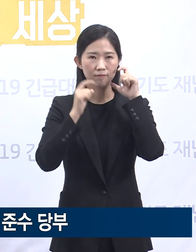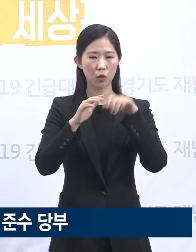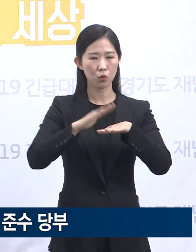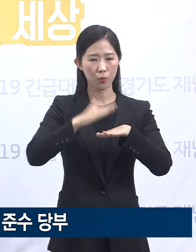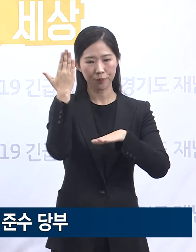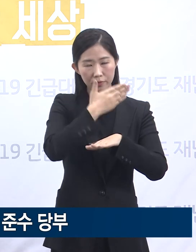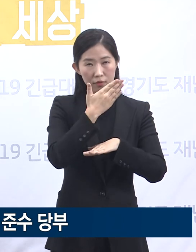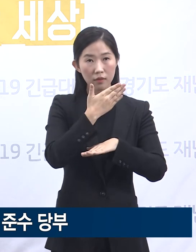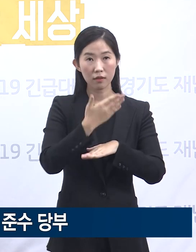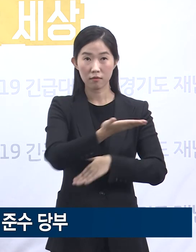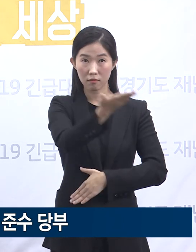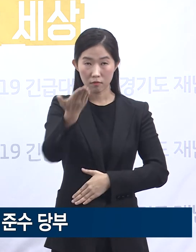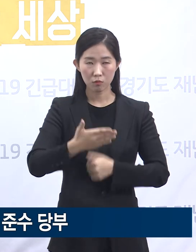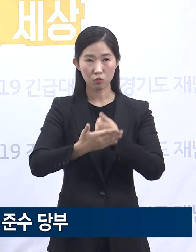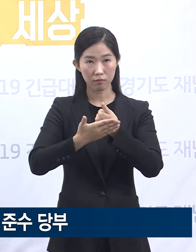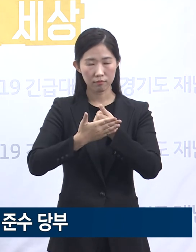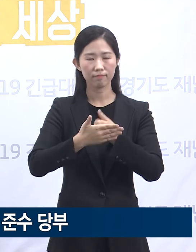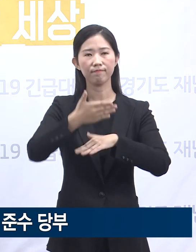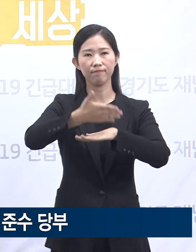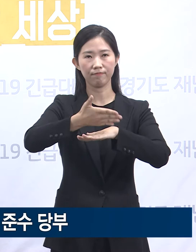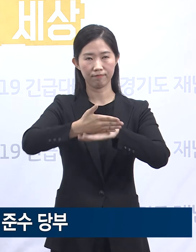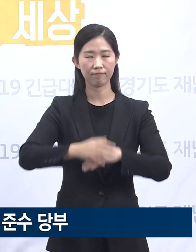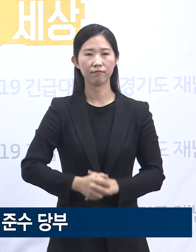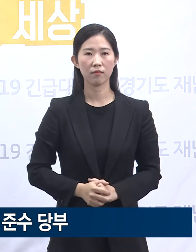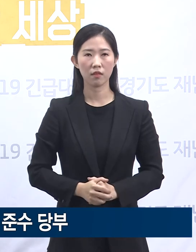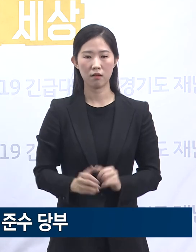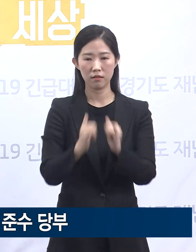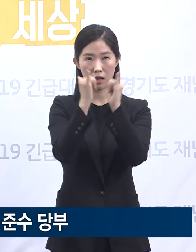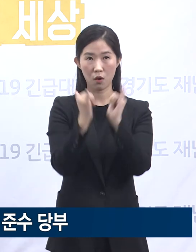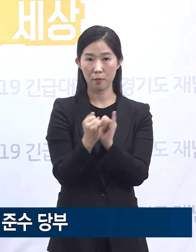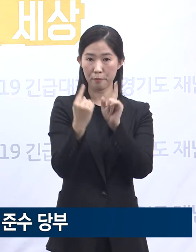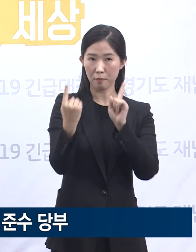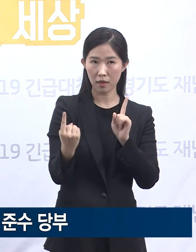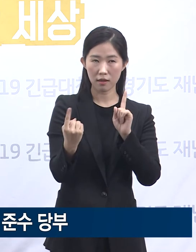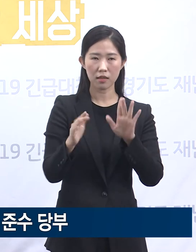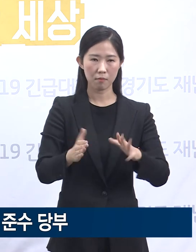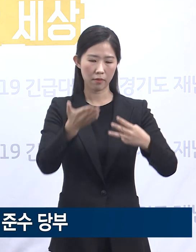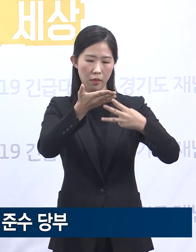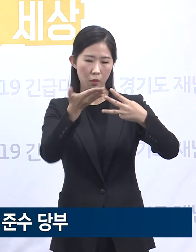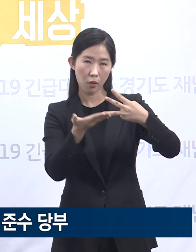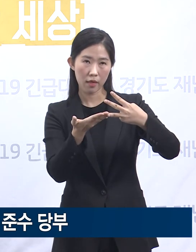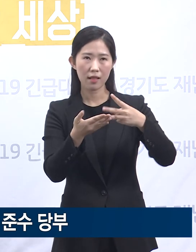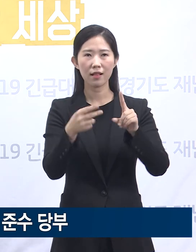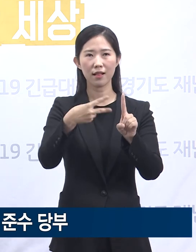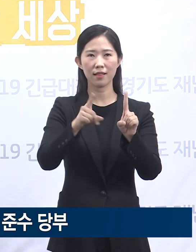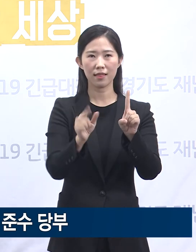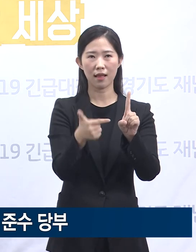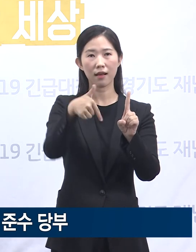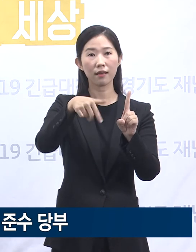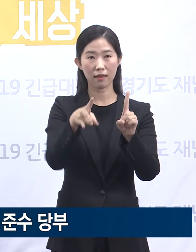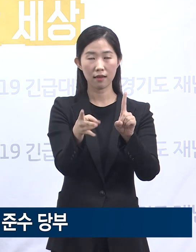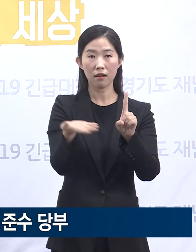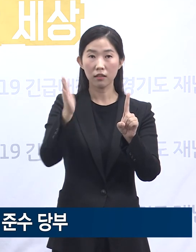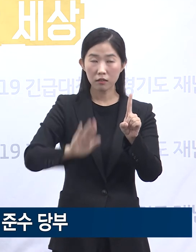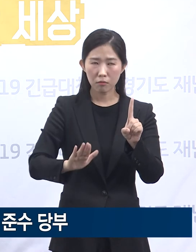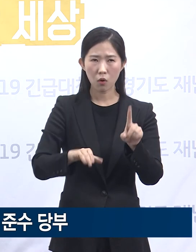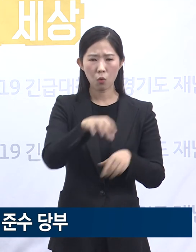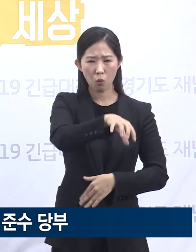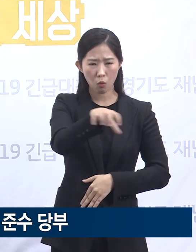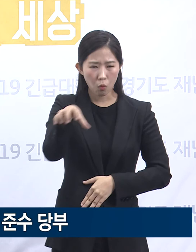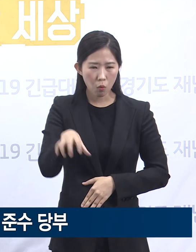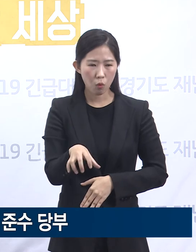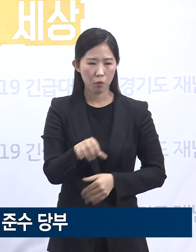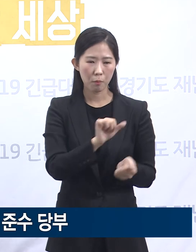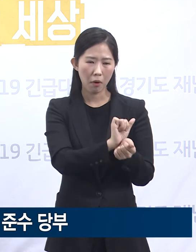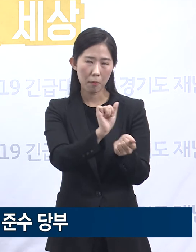여러분께 감사드립니다. 사회적 거리 두기가 1단계로 하향 조정되었지만 여전히 도내 곳곳에서 소규모 집단 감염이